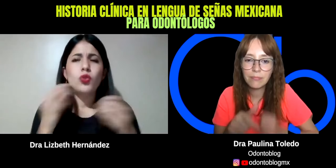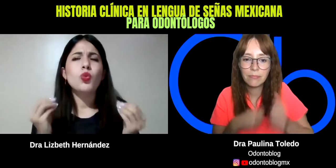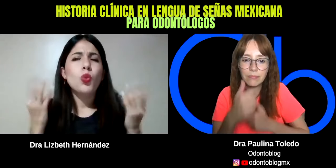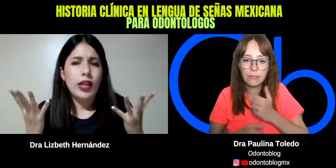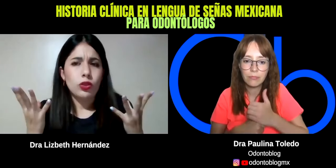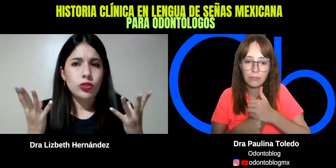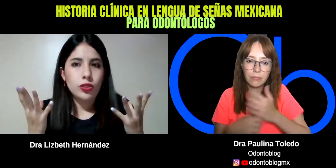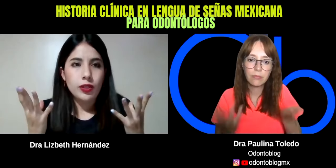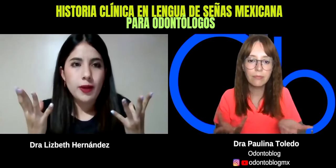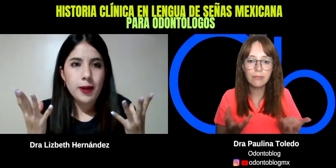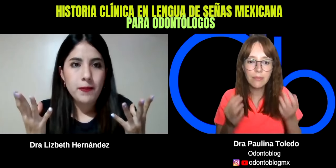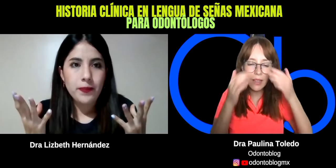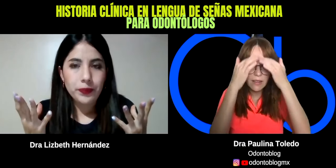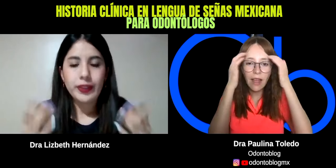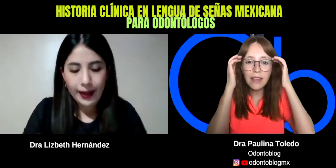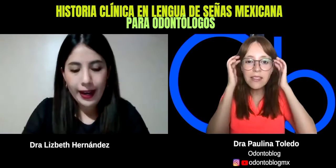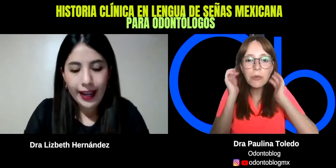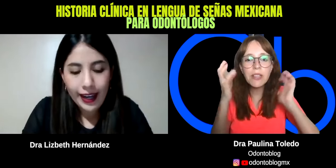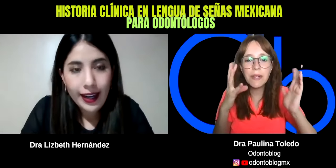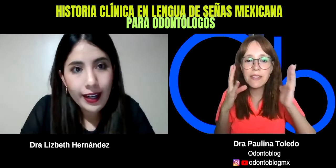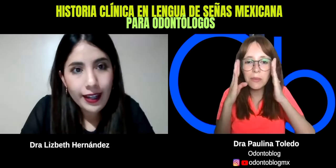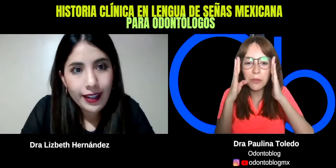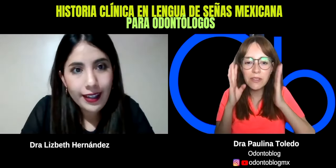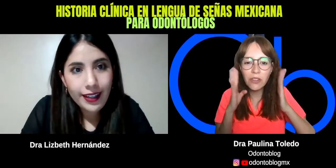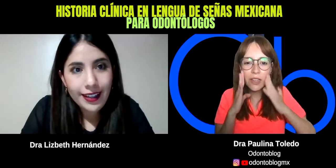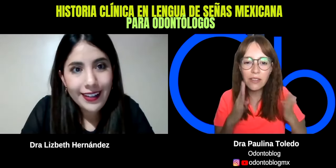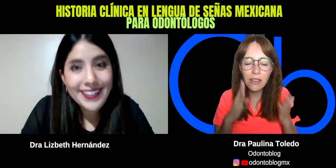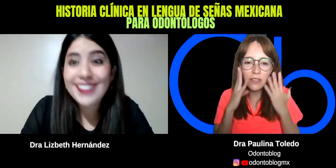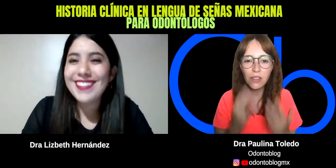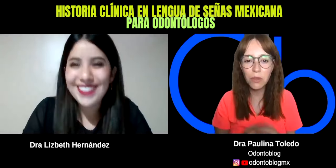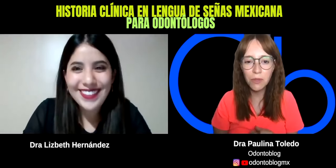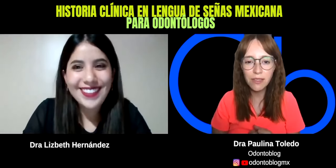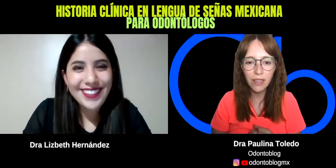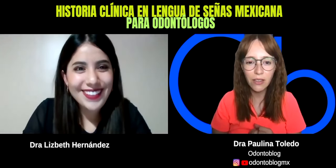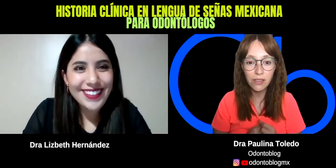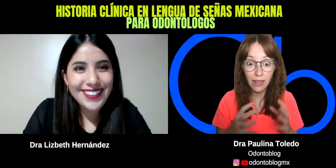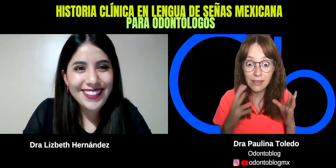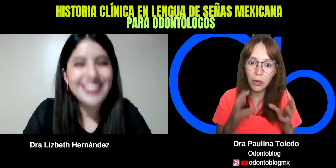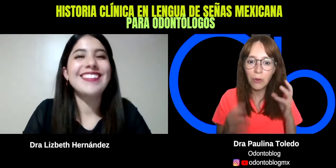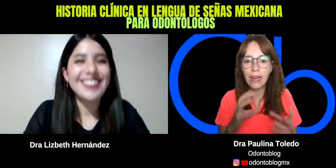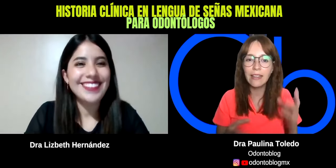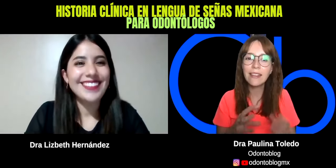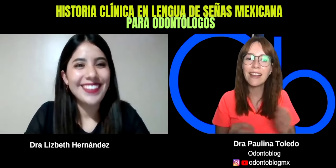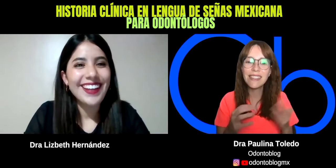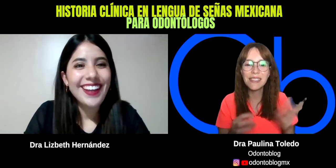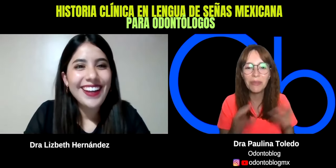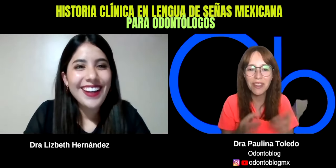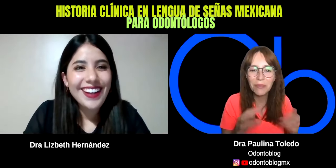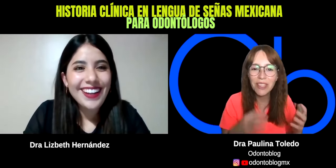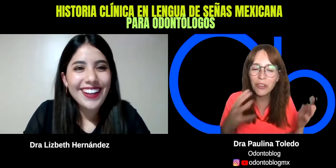¿cuántos? Ajá. Hay que ser muy expresivos. Los que somos muy serios y hay que hacer como caritas y poder un poquito